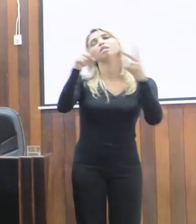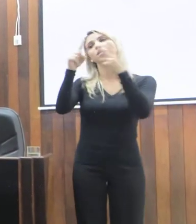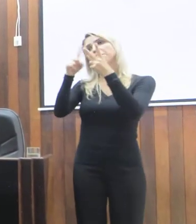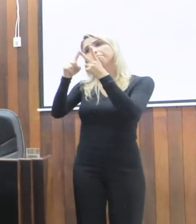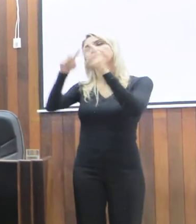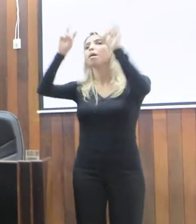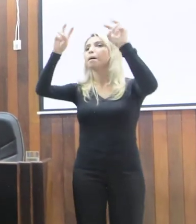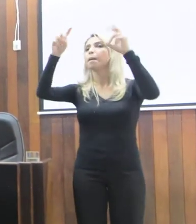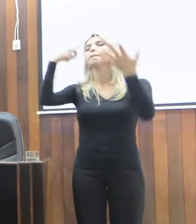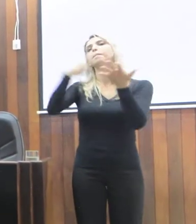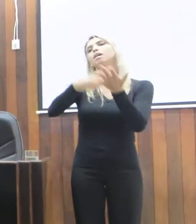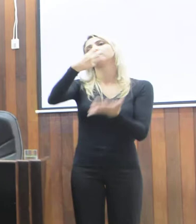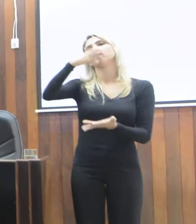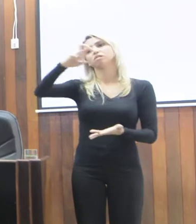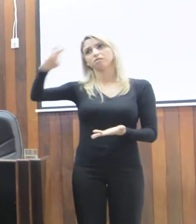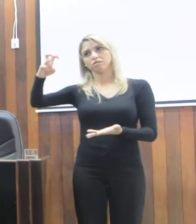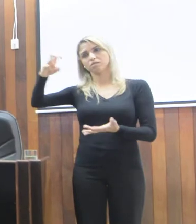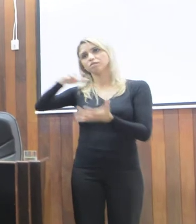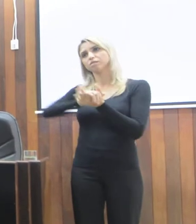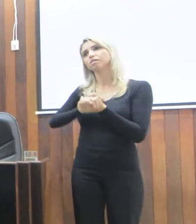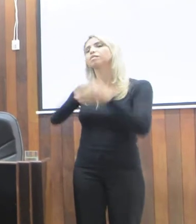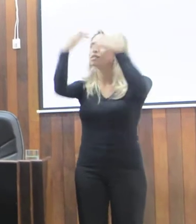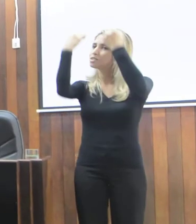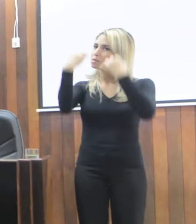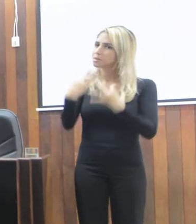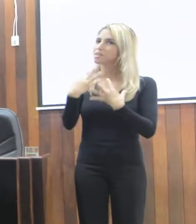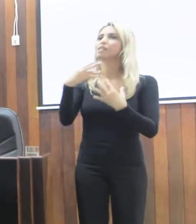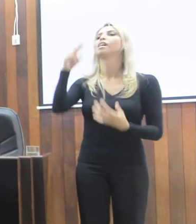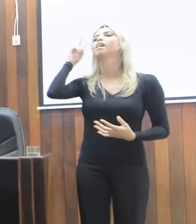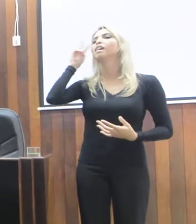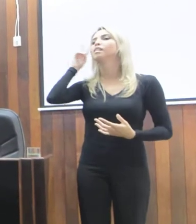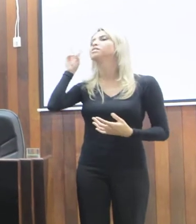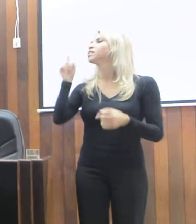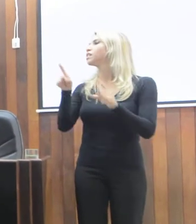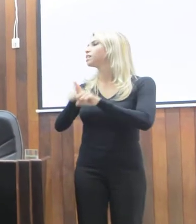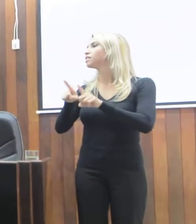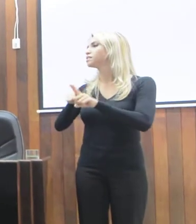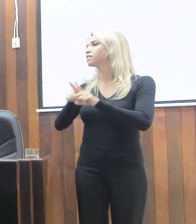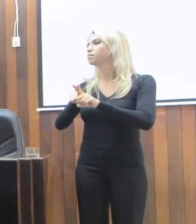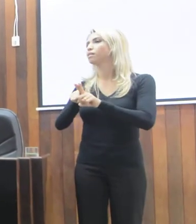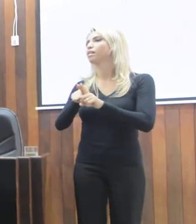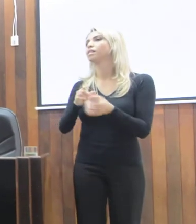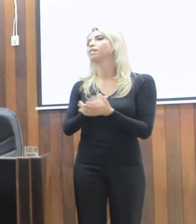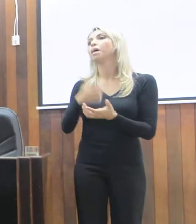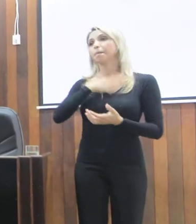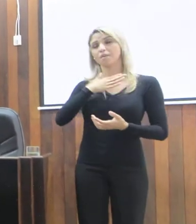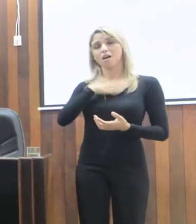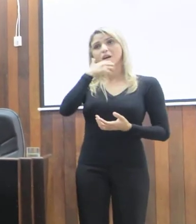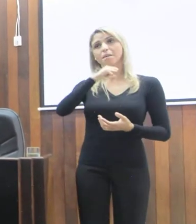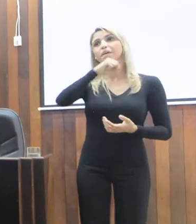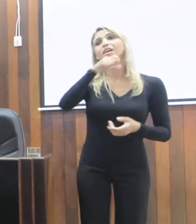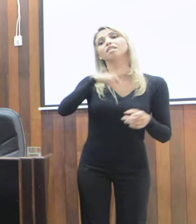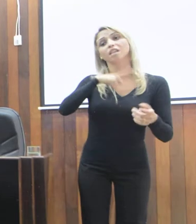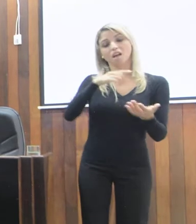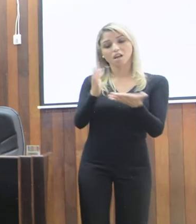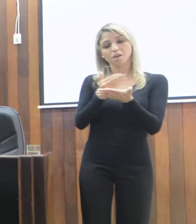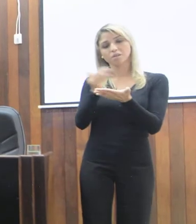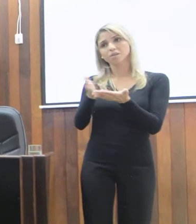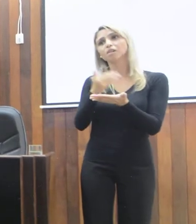355, que conta um pouco da história. Minha mãe é... Minha mãe tem um livro da história da cidade de Calo Frio,